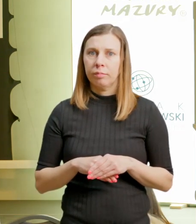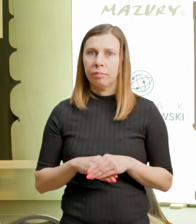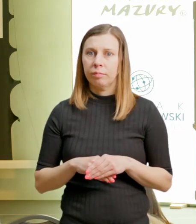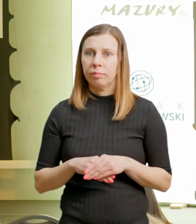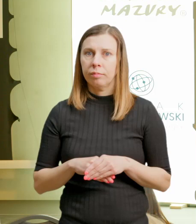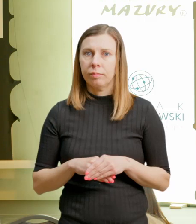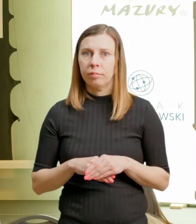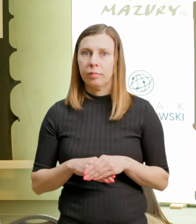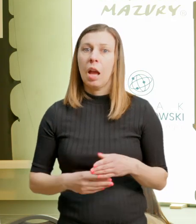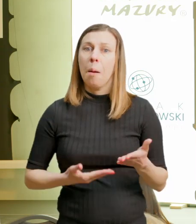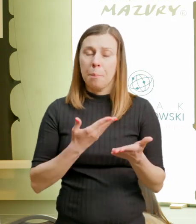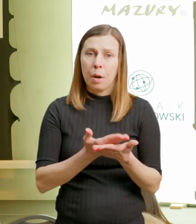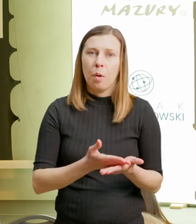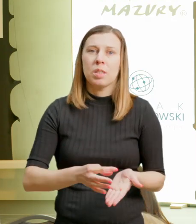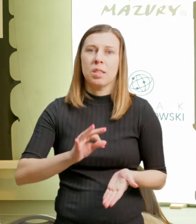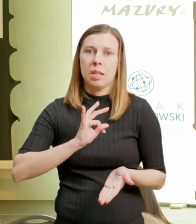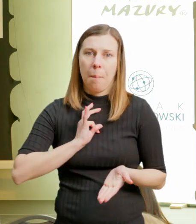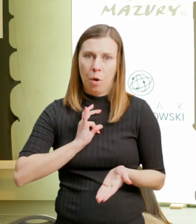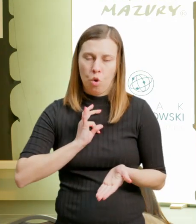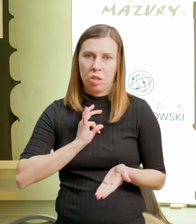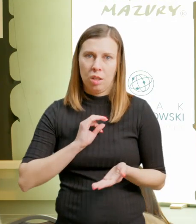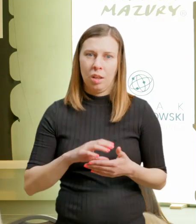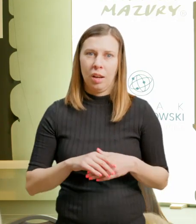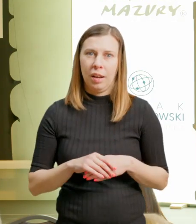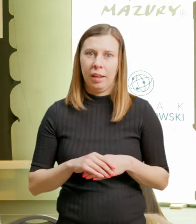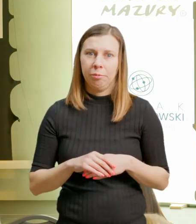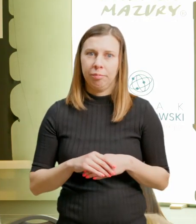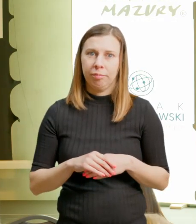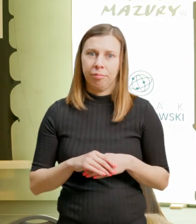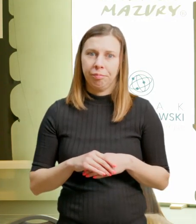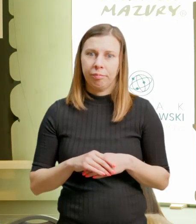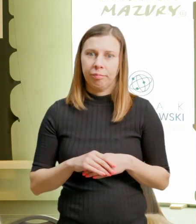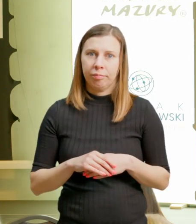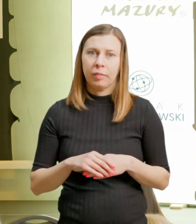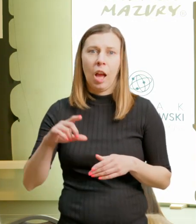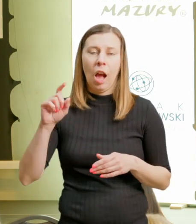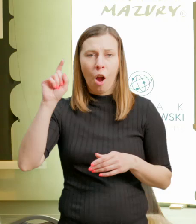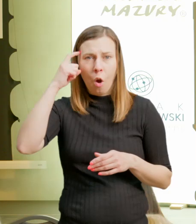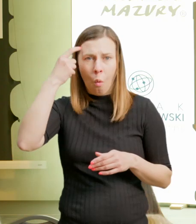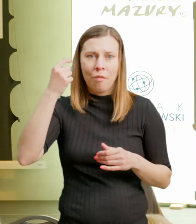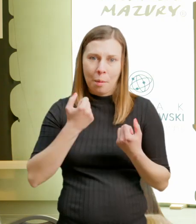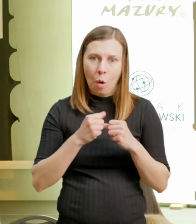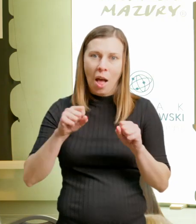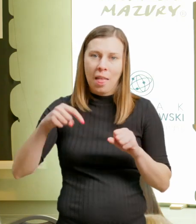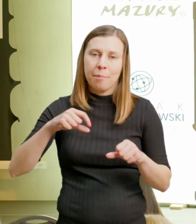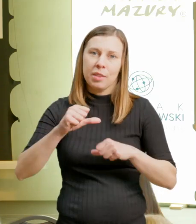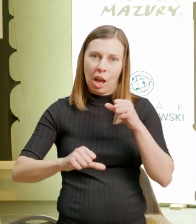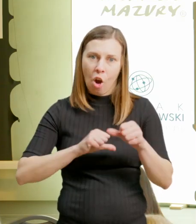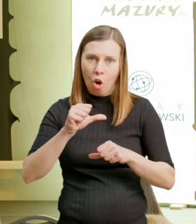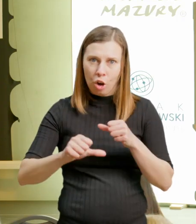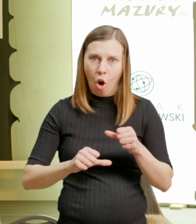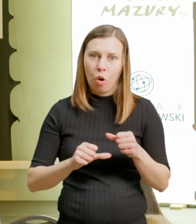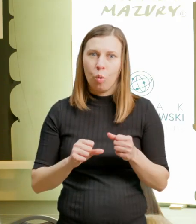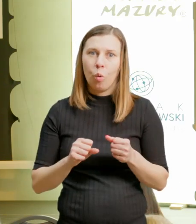moje, oczywiście głównym bohaterem tego roku, tak, są takie, żeby